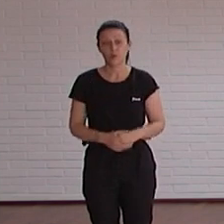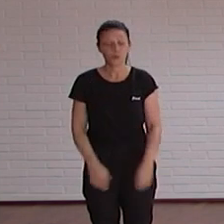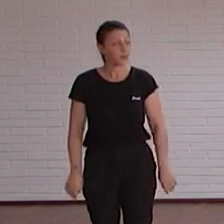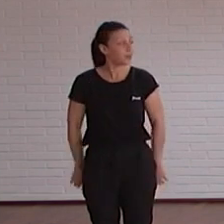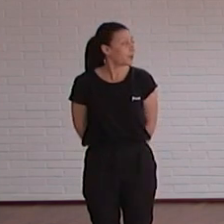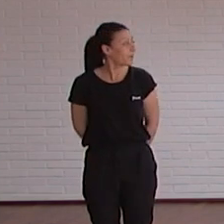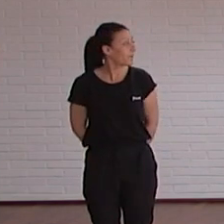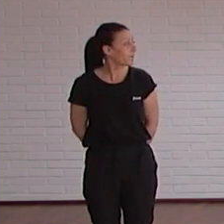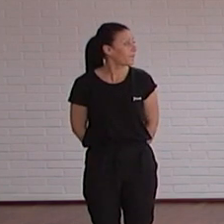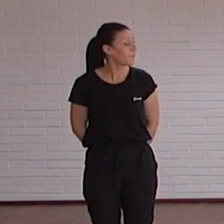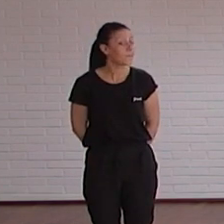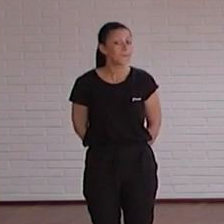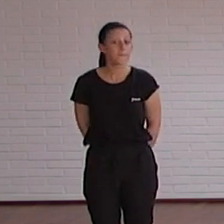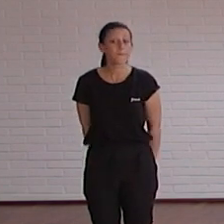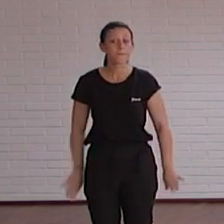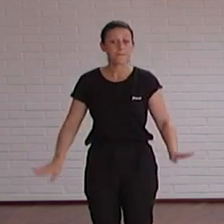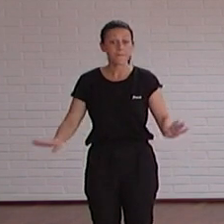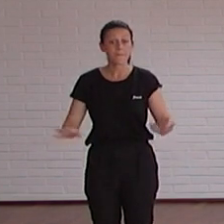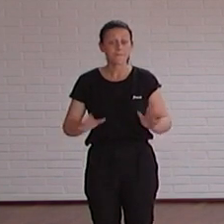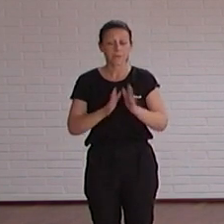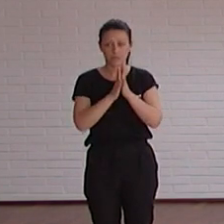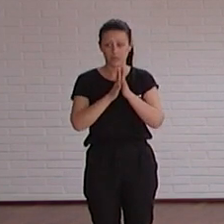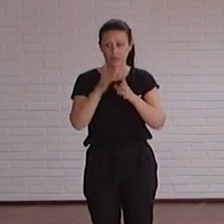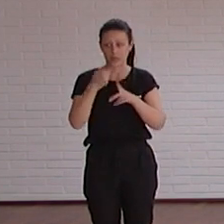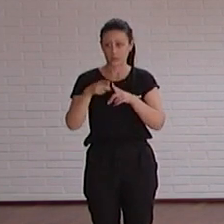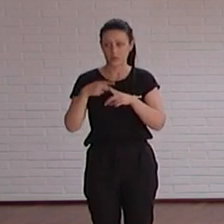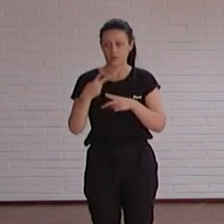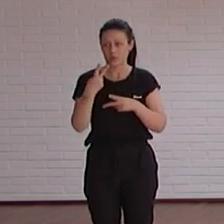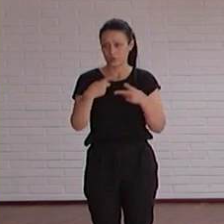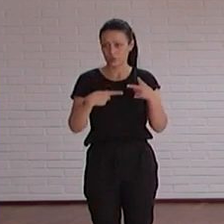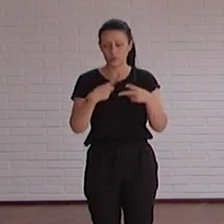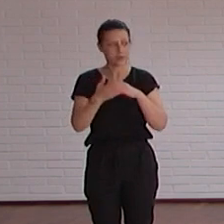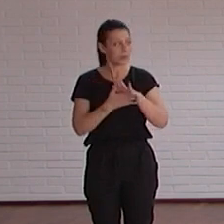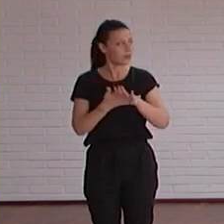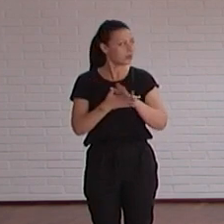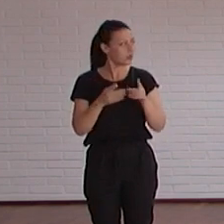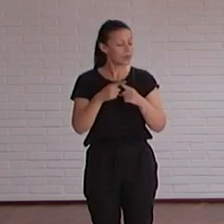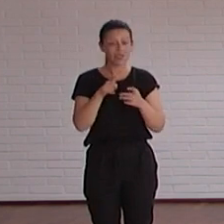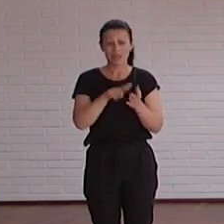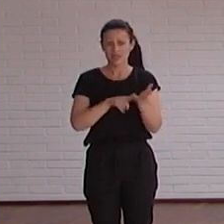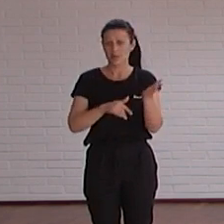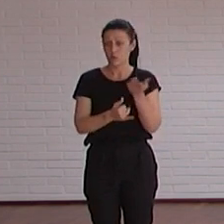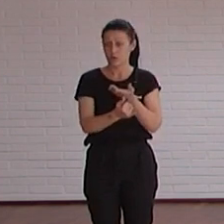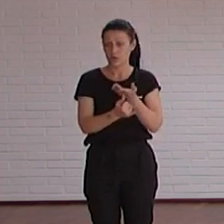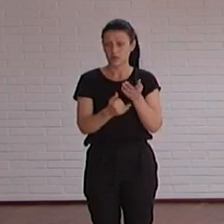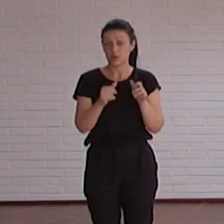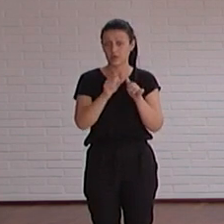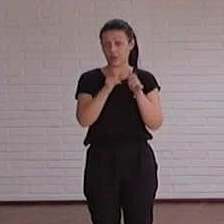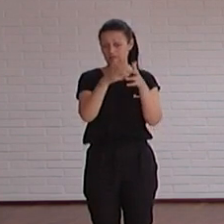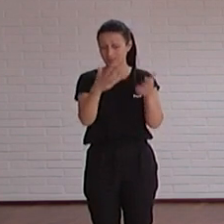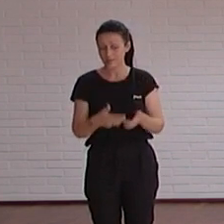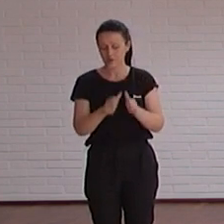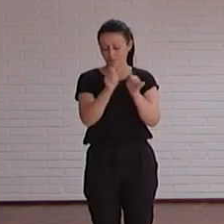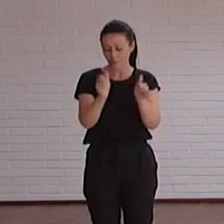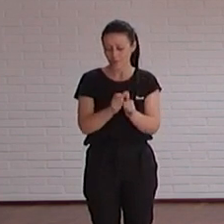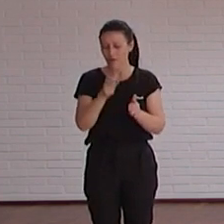yo varía dos cosas sobre todas las que he comentado una el lenguaje como he comentado la forma de escribir el